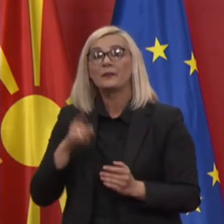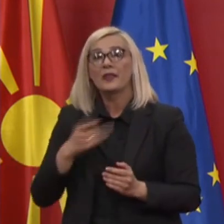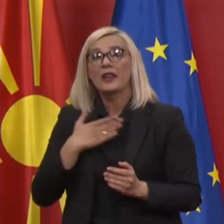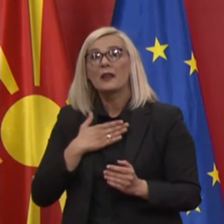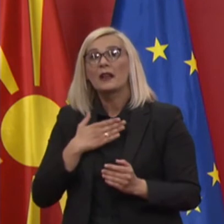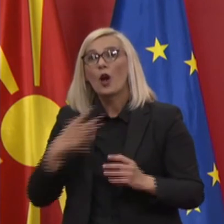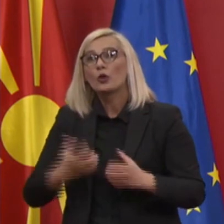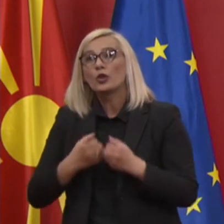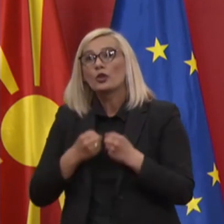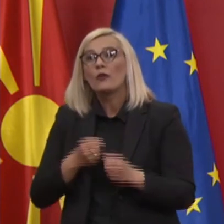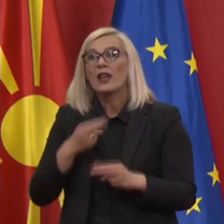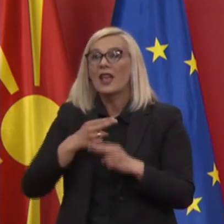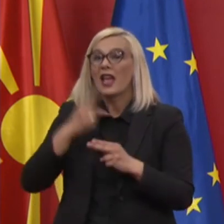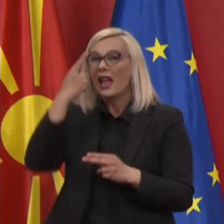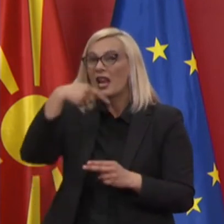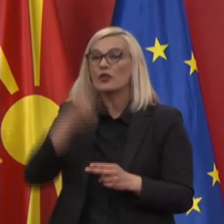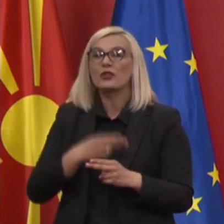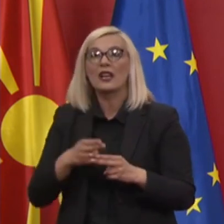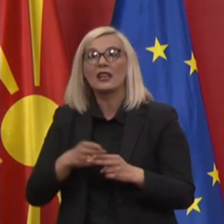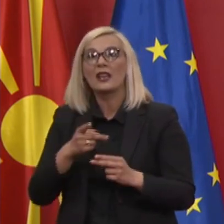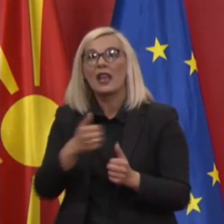хигиена и физичко дистанцирање.